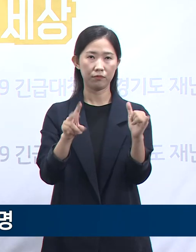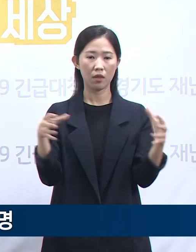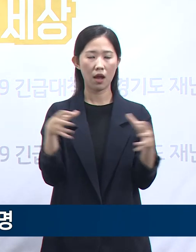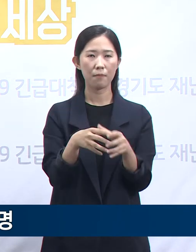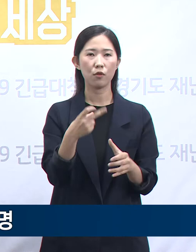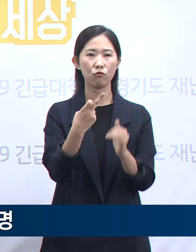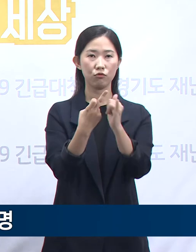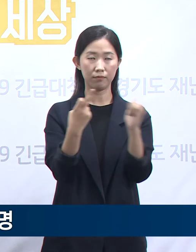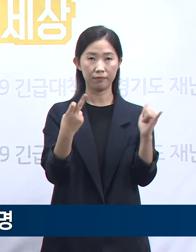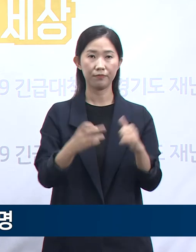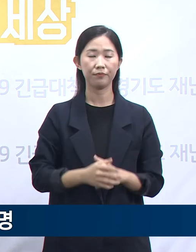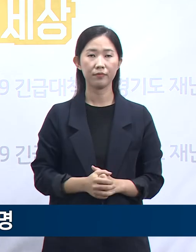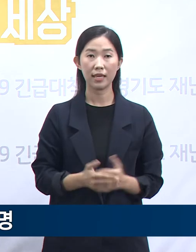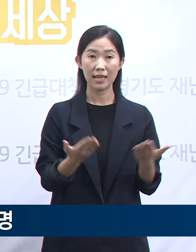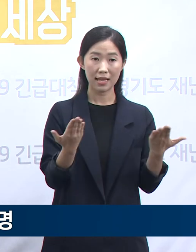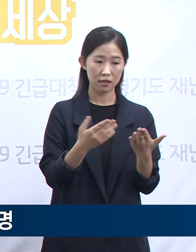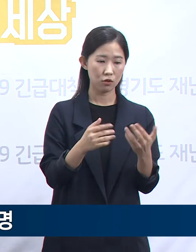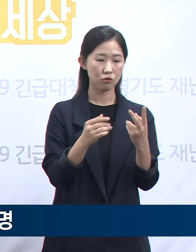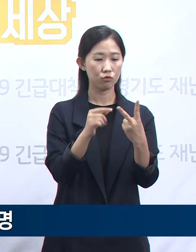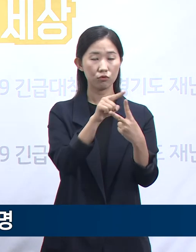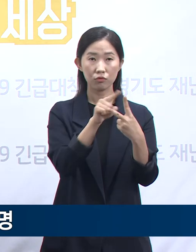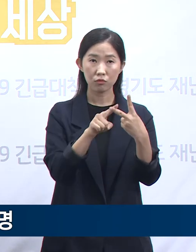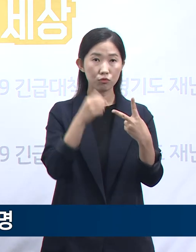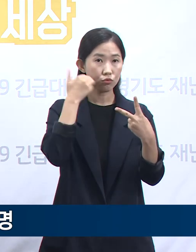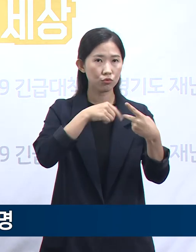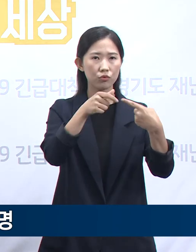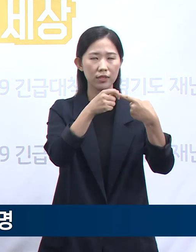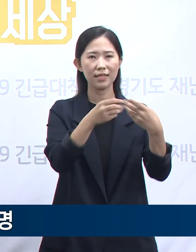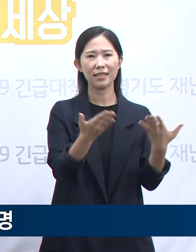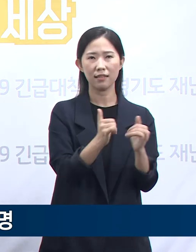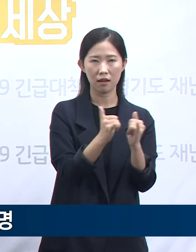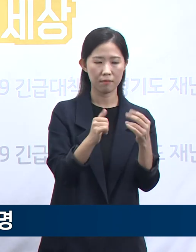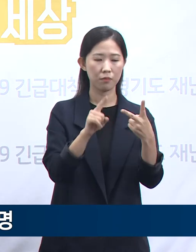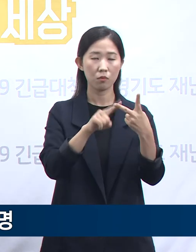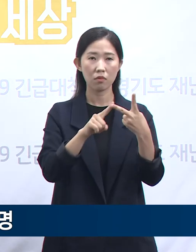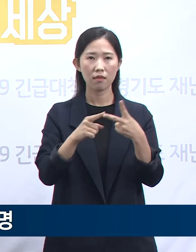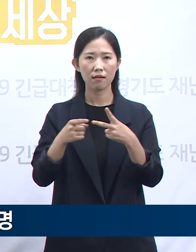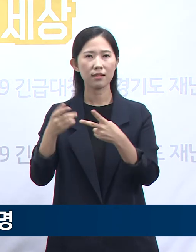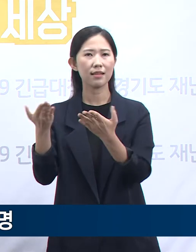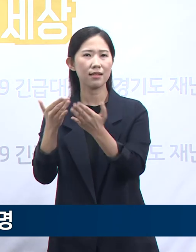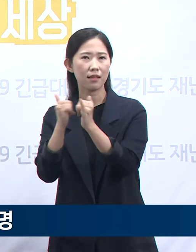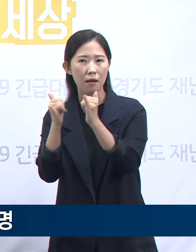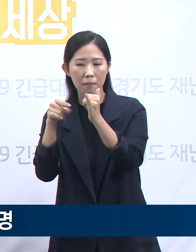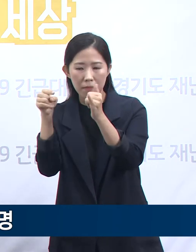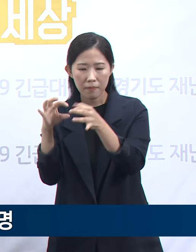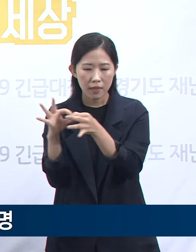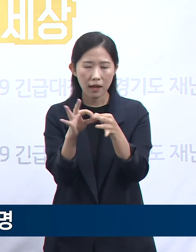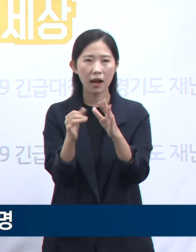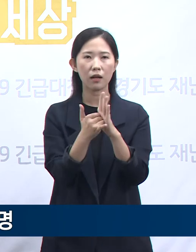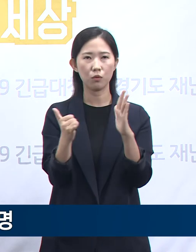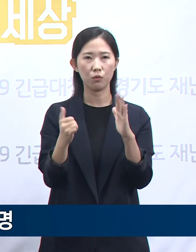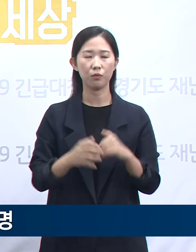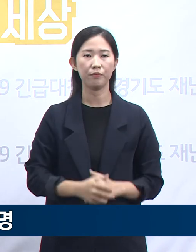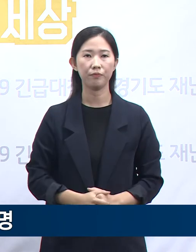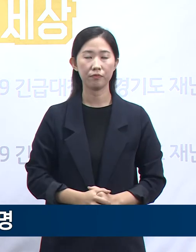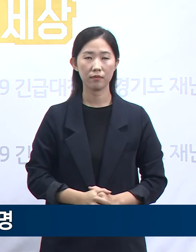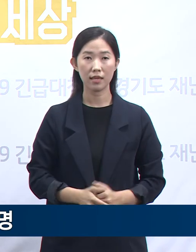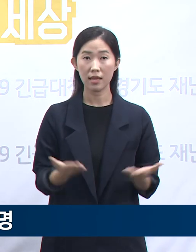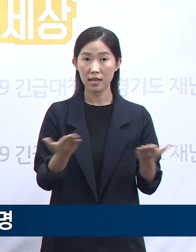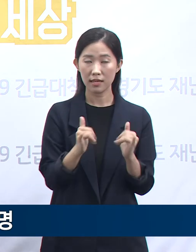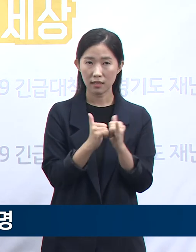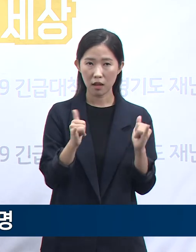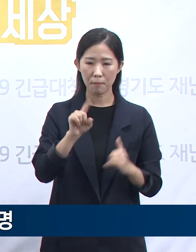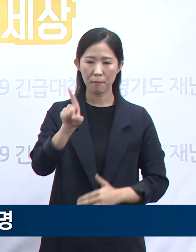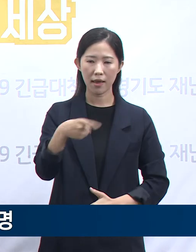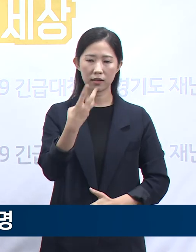직원 1명과 또 다른 직원 가족의 가족 1명입니다. 9월 16일에서 17일 사이 직원 135명에 대한